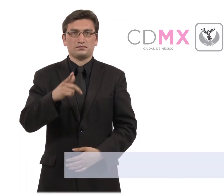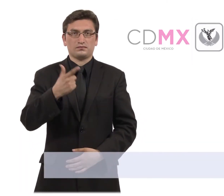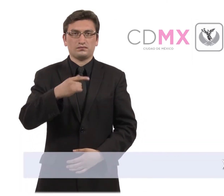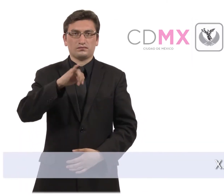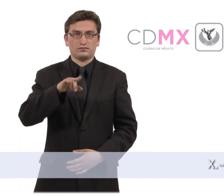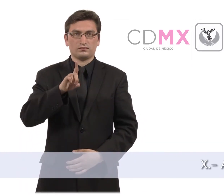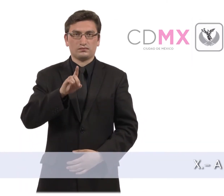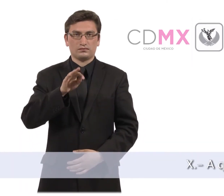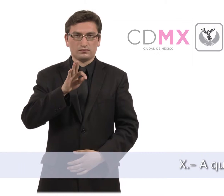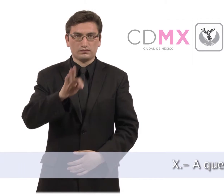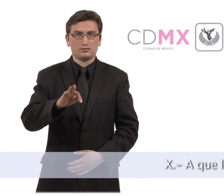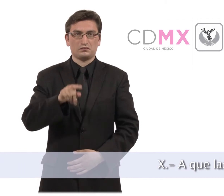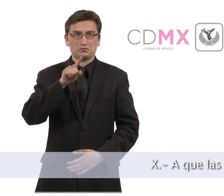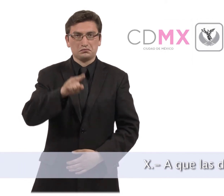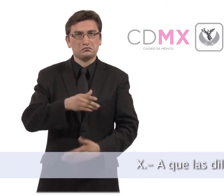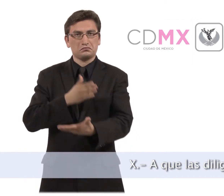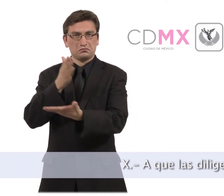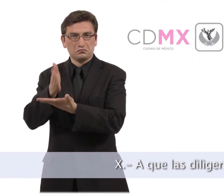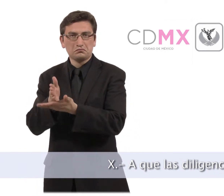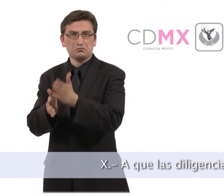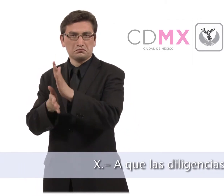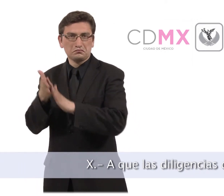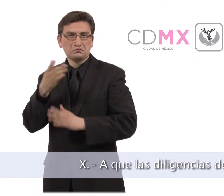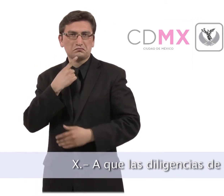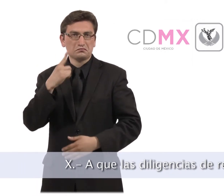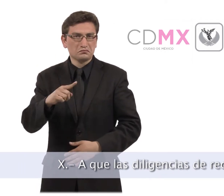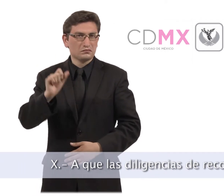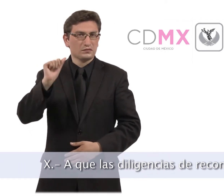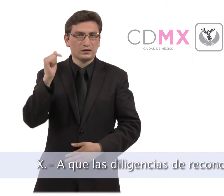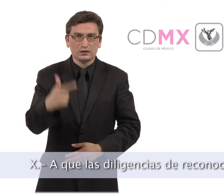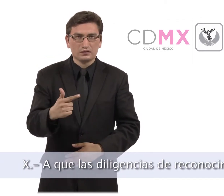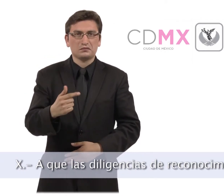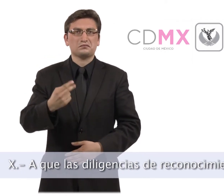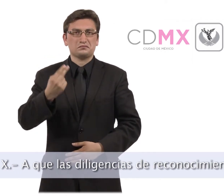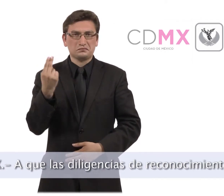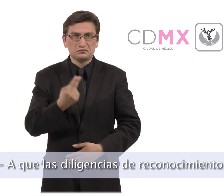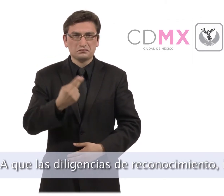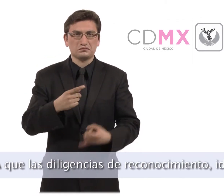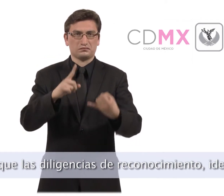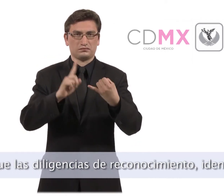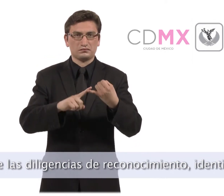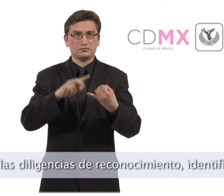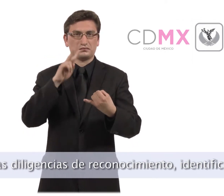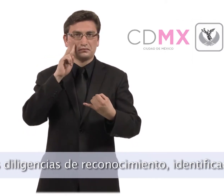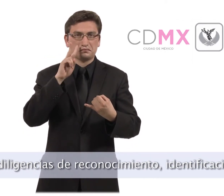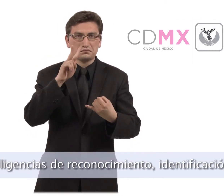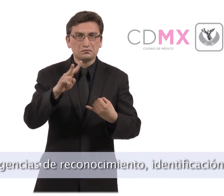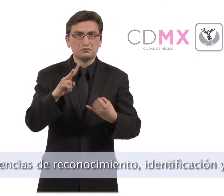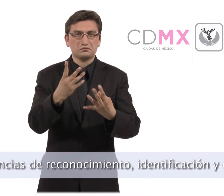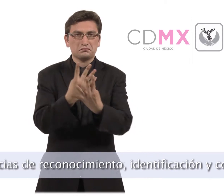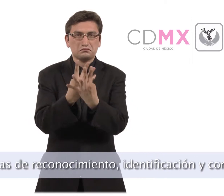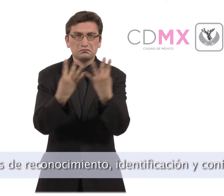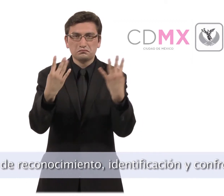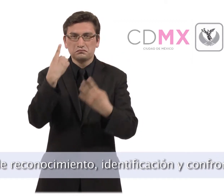Décimo, a que las diligencias de reconocimiento, identificación y confrontación con el imputado